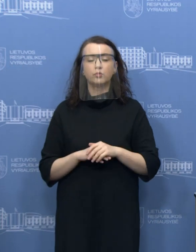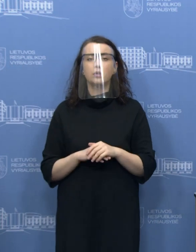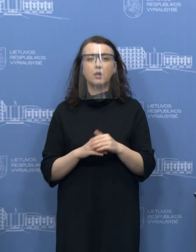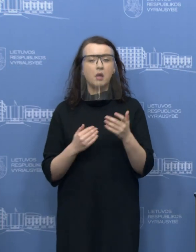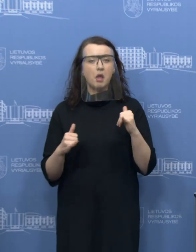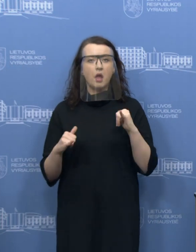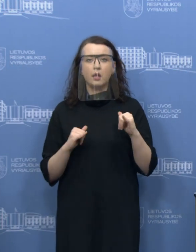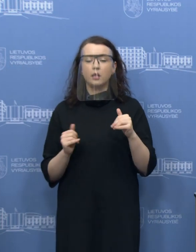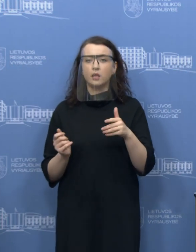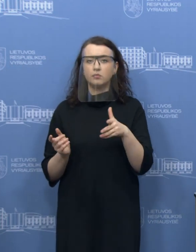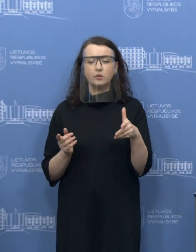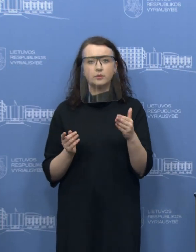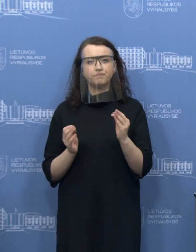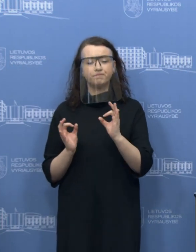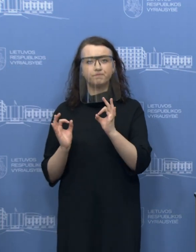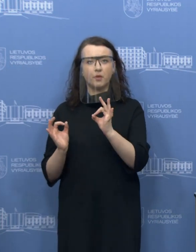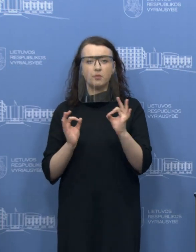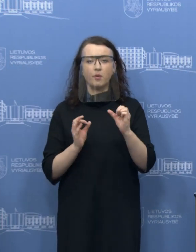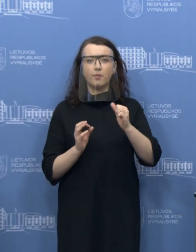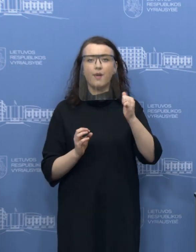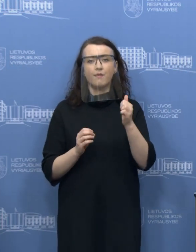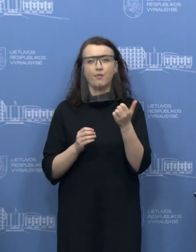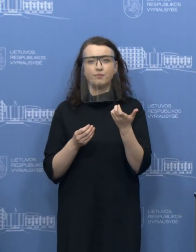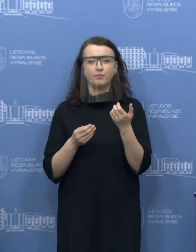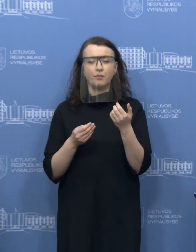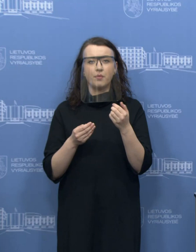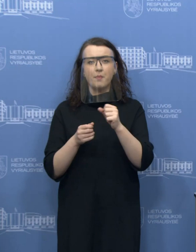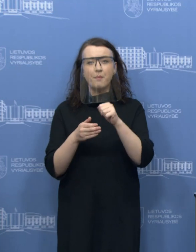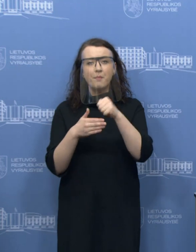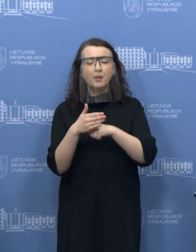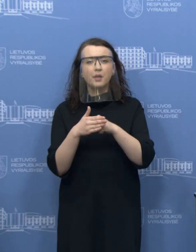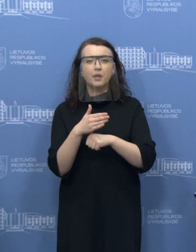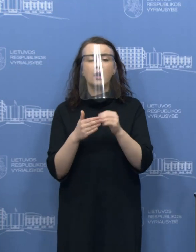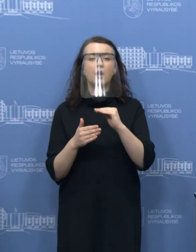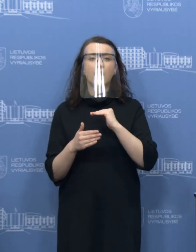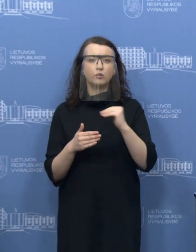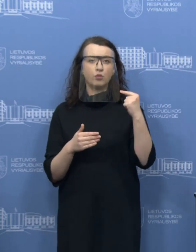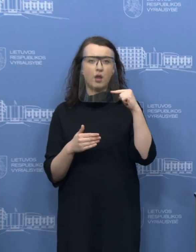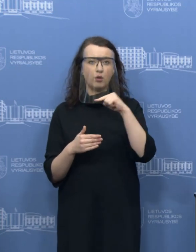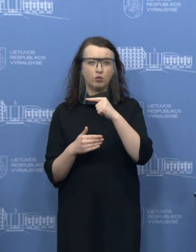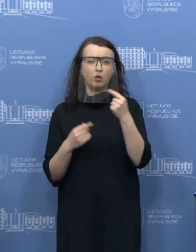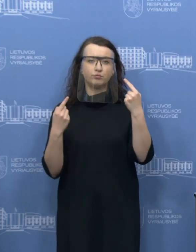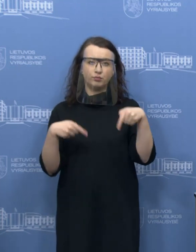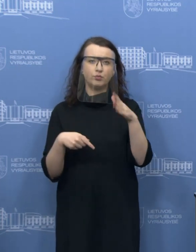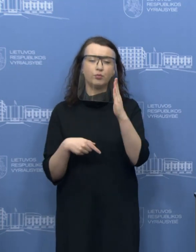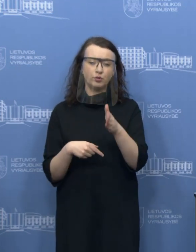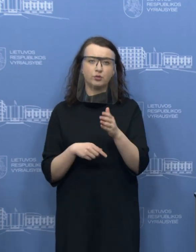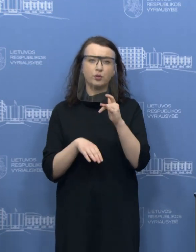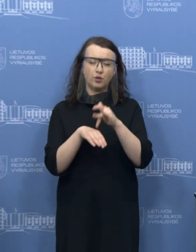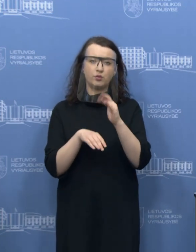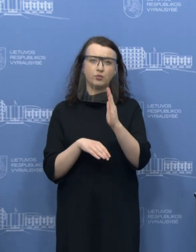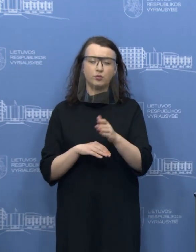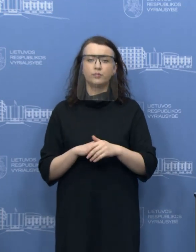viską, kad tos pasiekmes būtų kuošvelnesnės, bet tos neigiamas pasiekmes jos bet kur atveju pasijus.